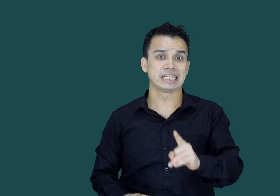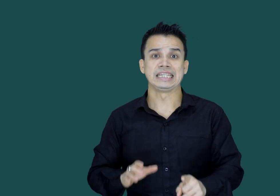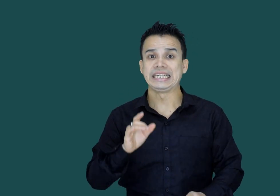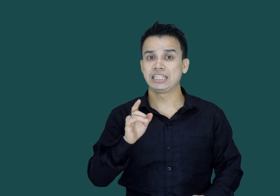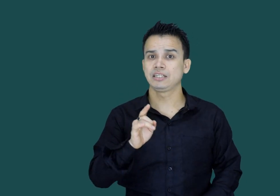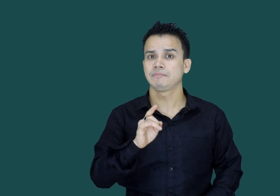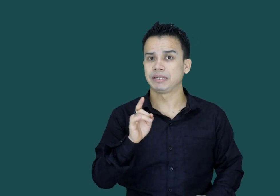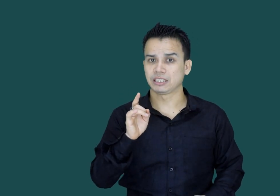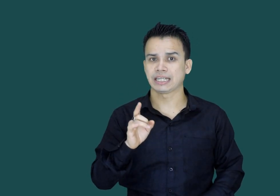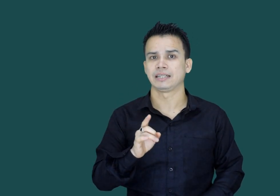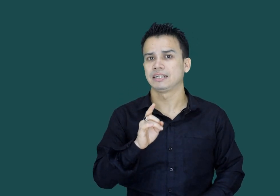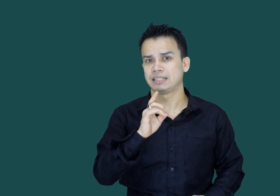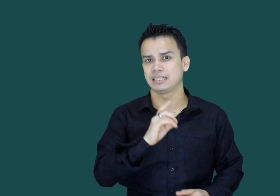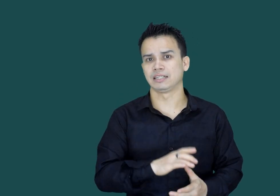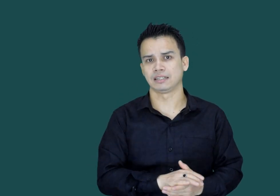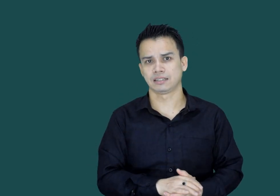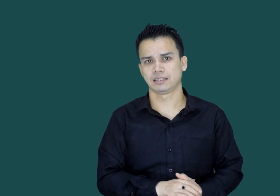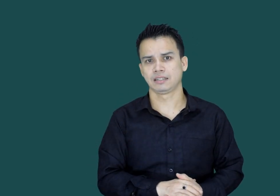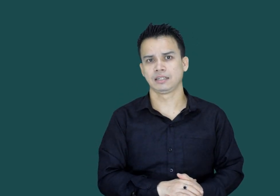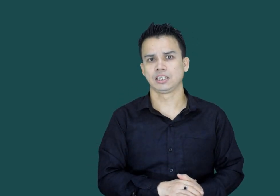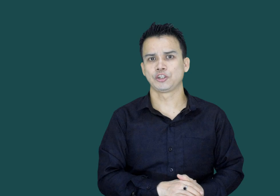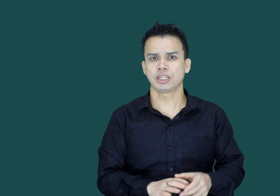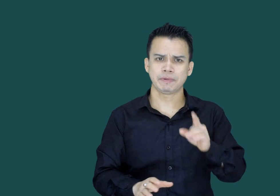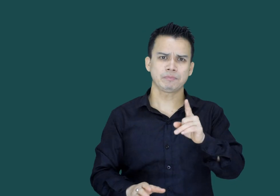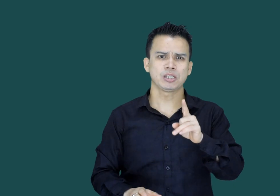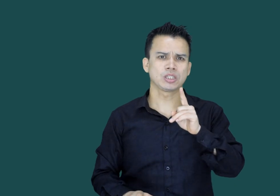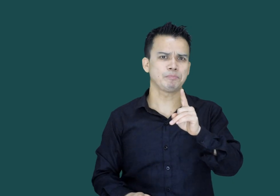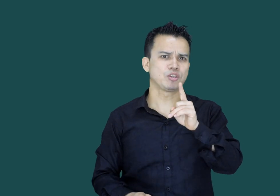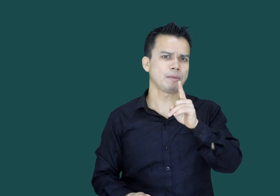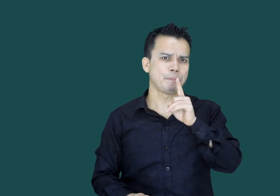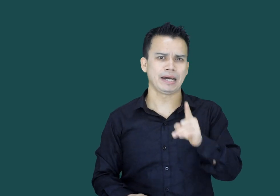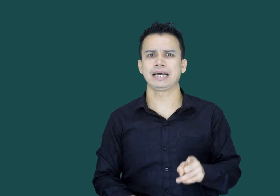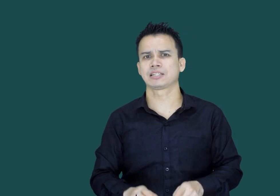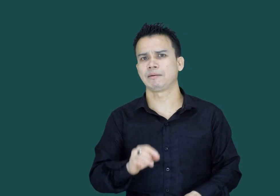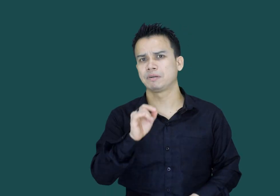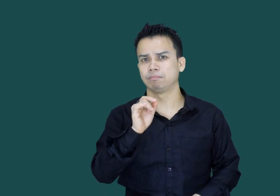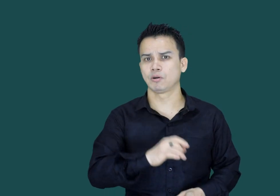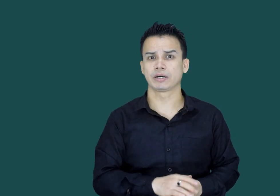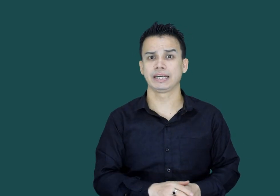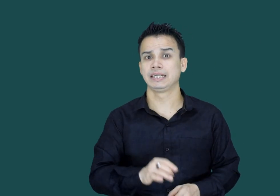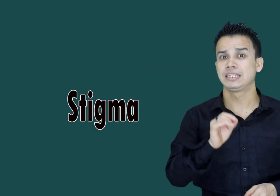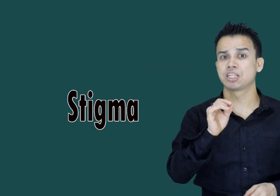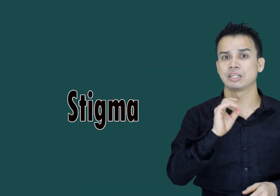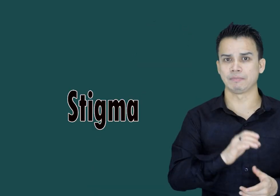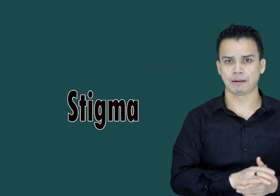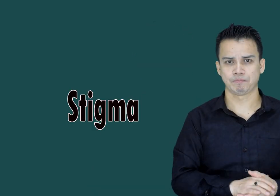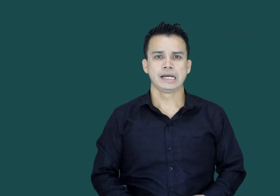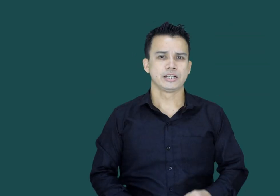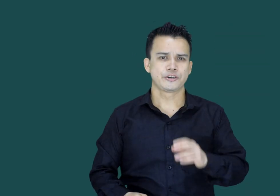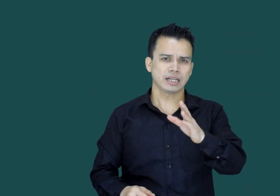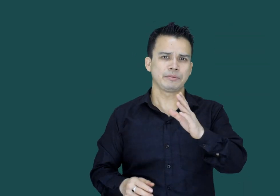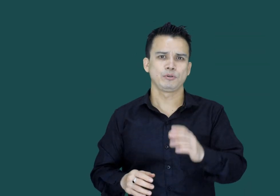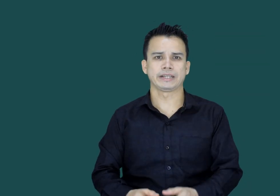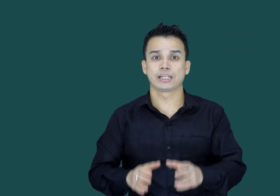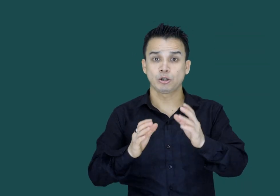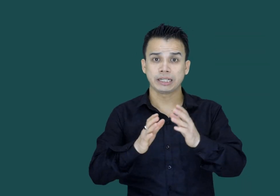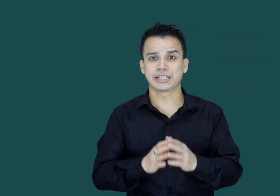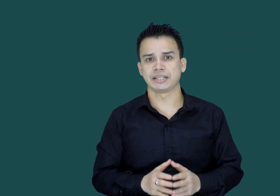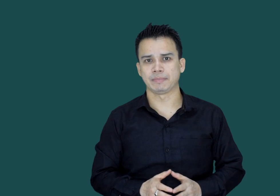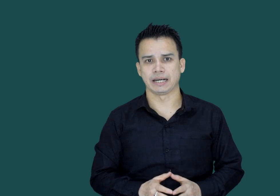easier being said than done ٹریٹمنٹ میں سب سے پہلا اس سامپلنگ بلوک ہے stigma ڈرگ ابیوز ایک سورسل سٹیگما ہے